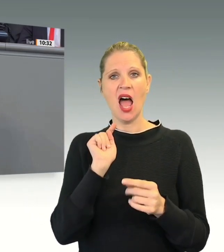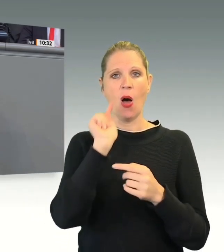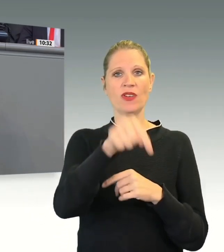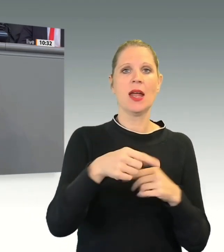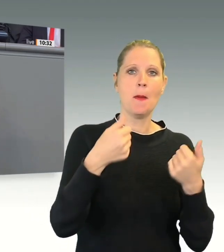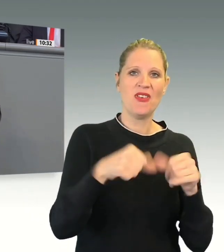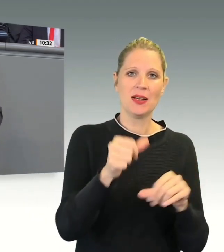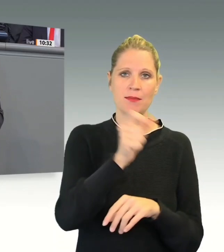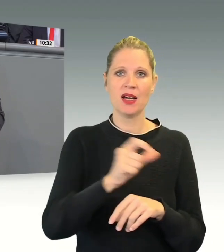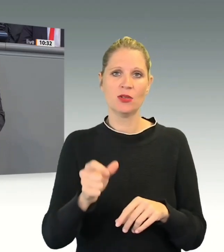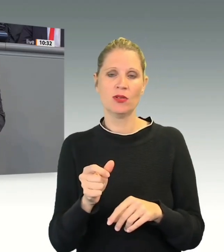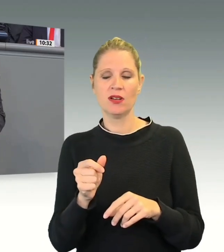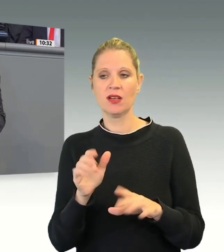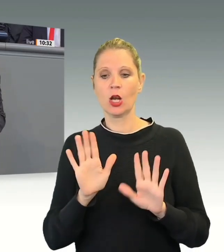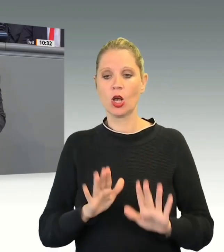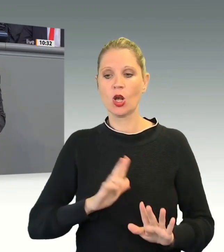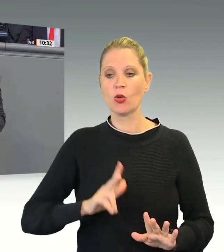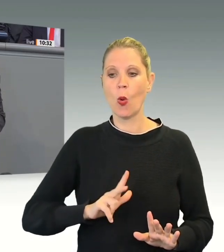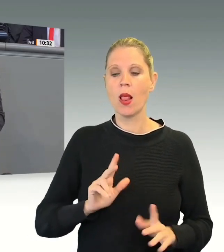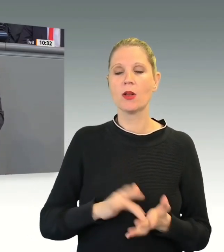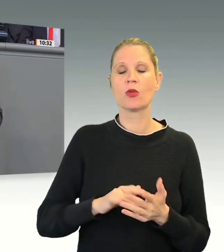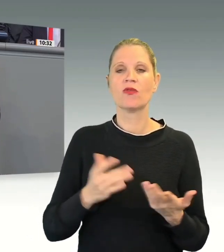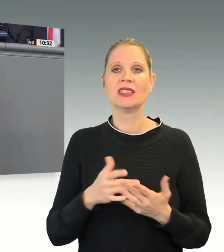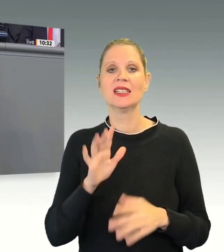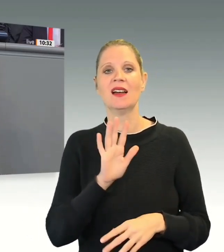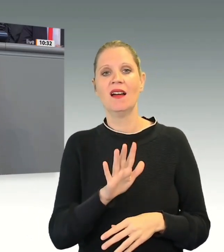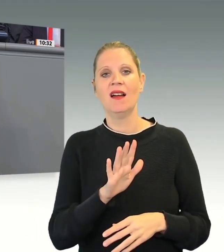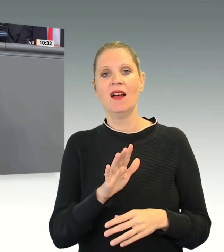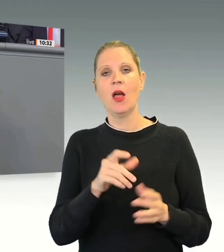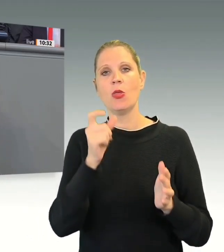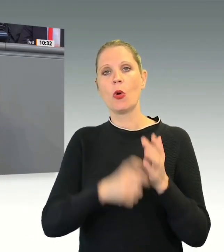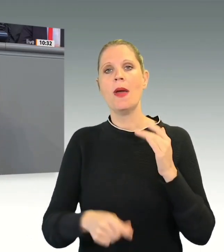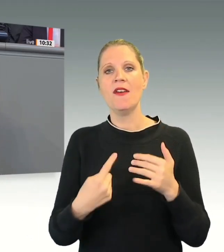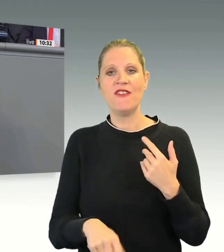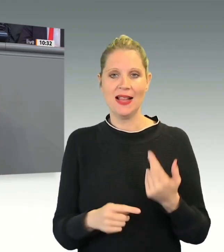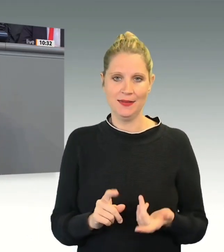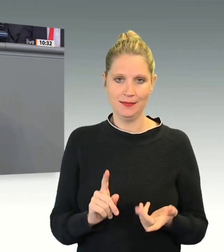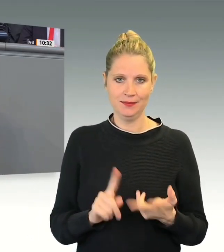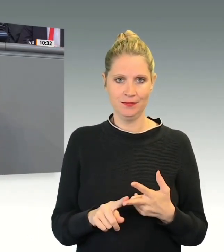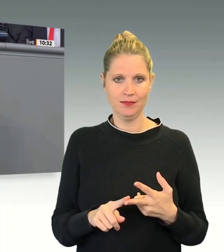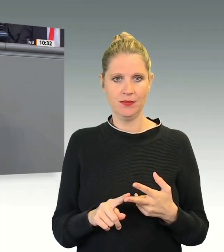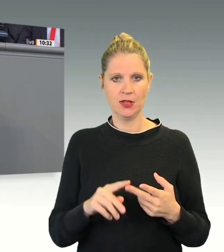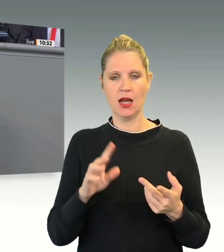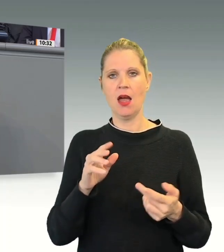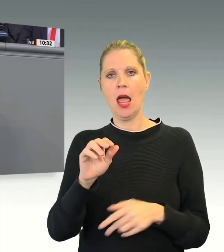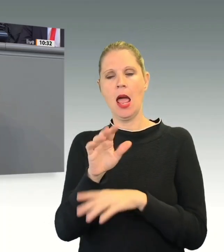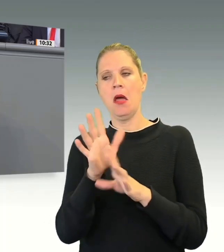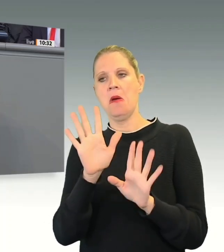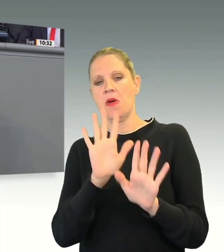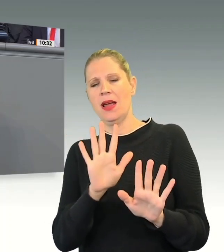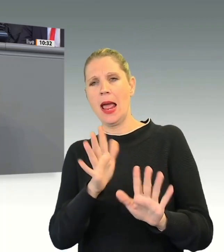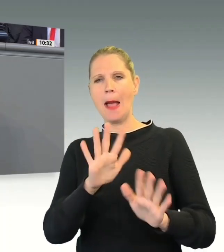Über 10.000 weitere genießen eine sogenannte Ermessensduldung, etwa aus humanitären oder